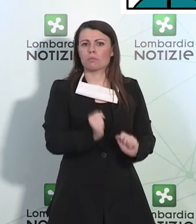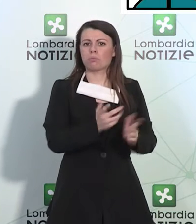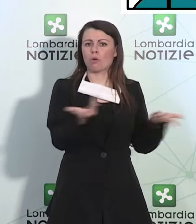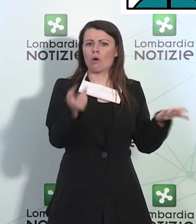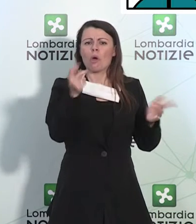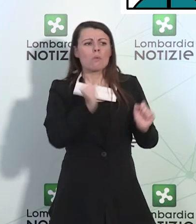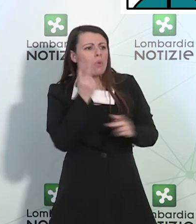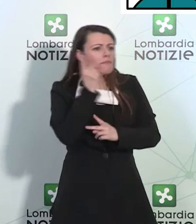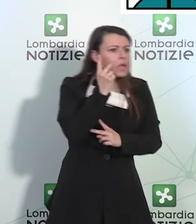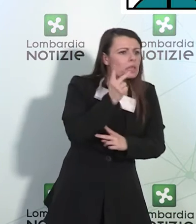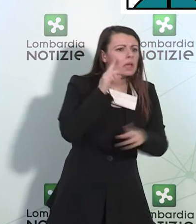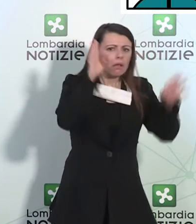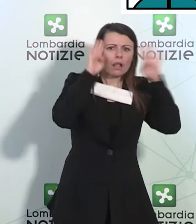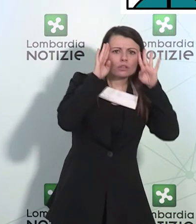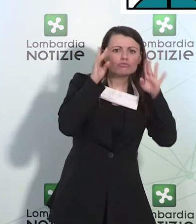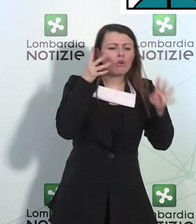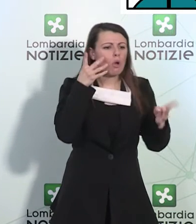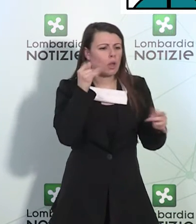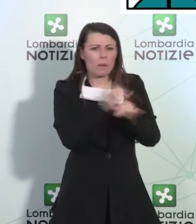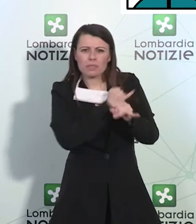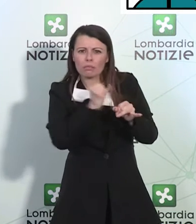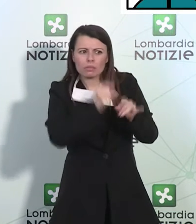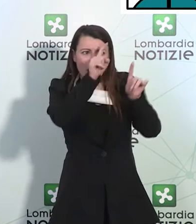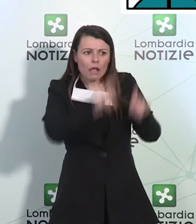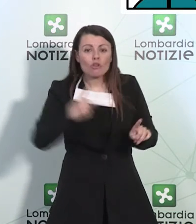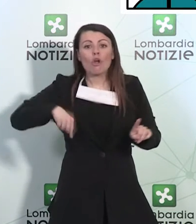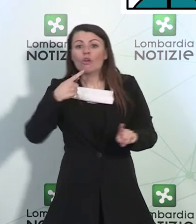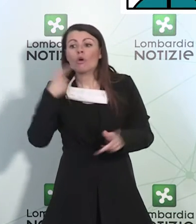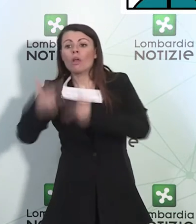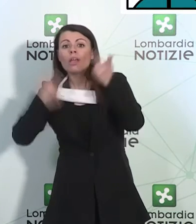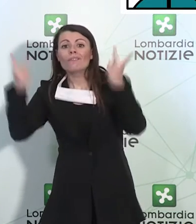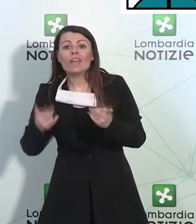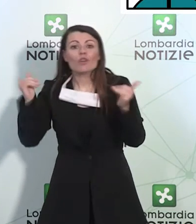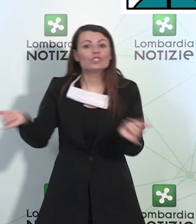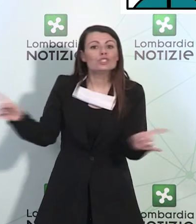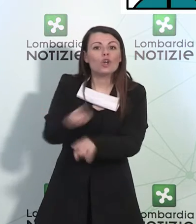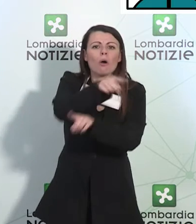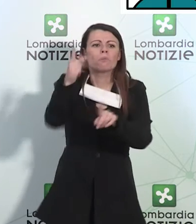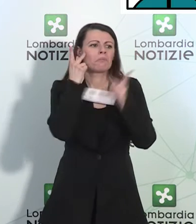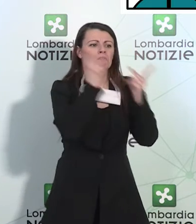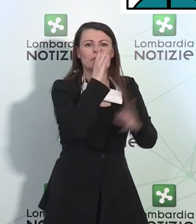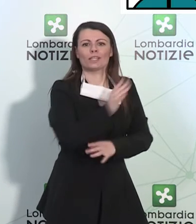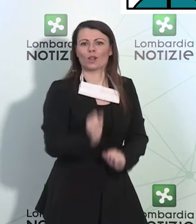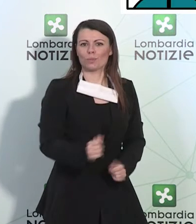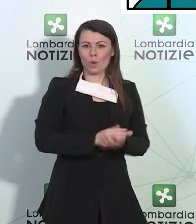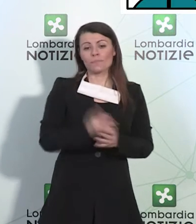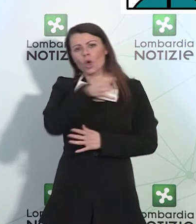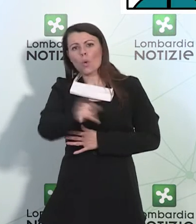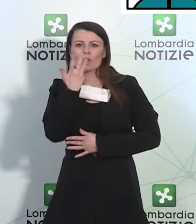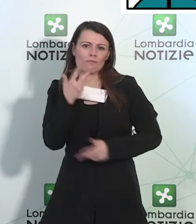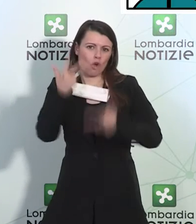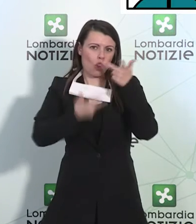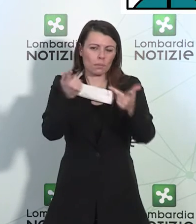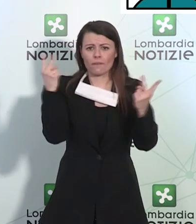precisione e con attenzione se quello che dicevamo era o non era vero. Ultima cosa di cui sono